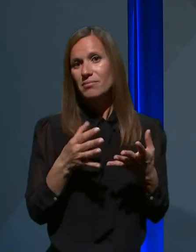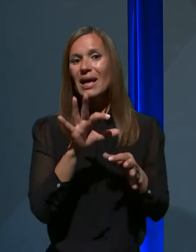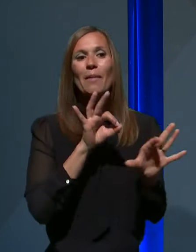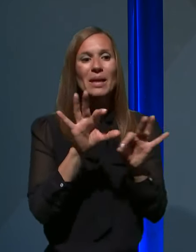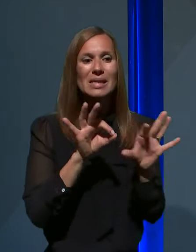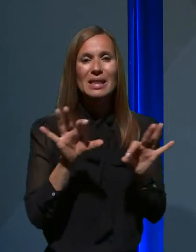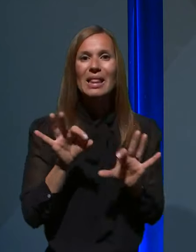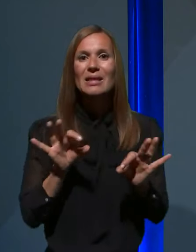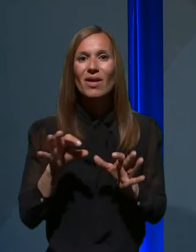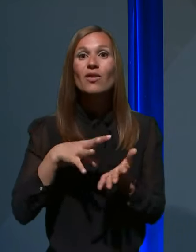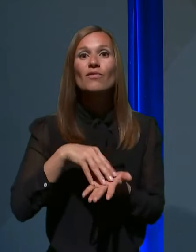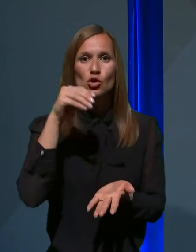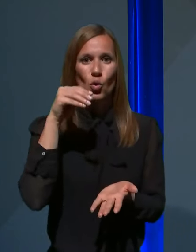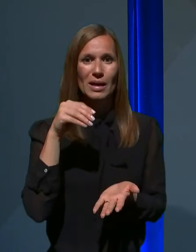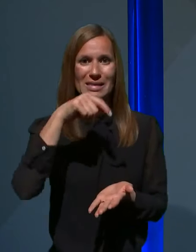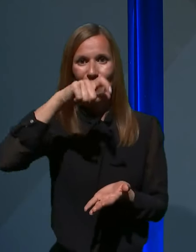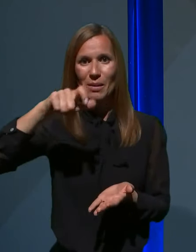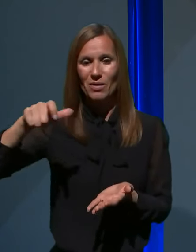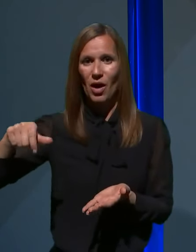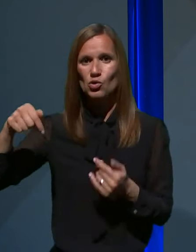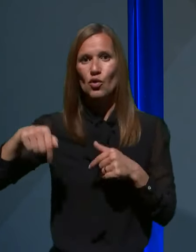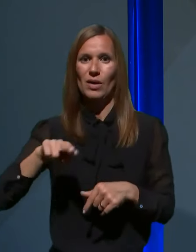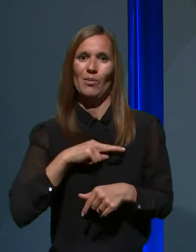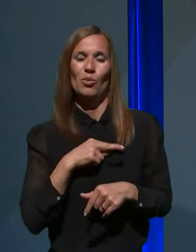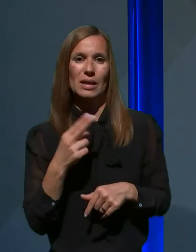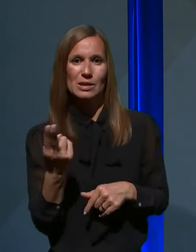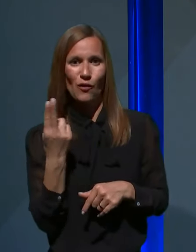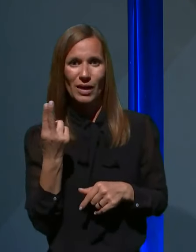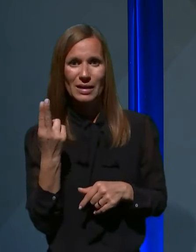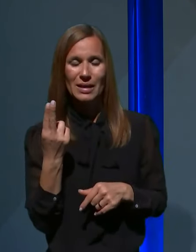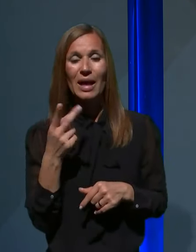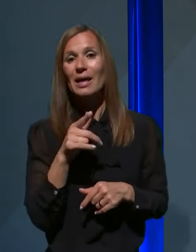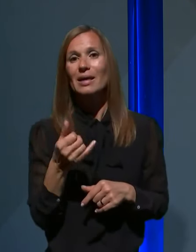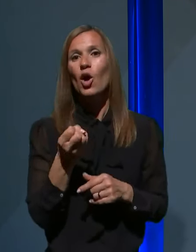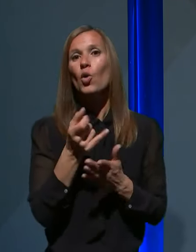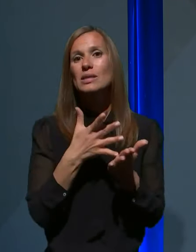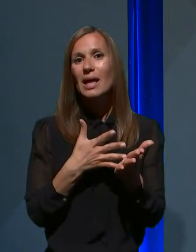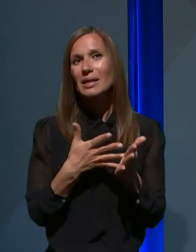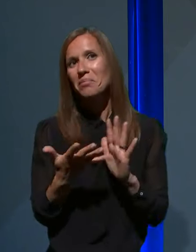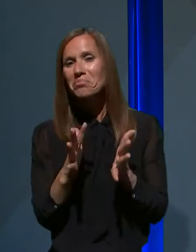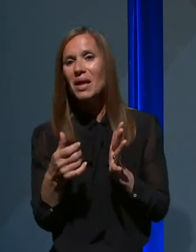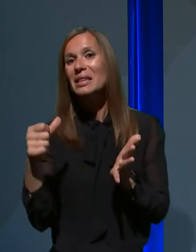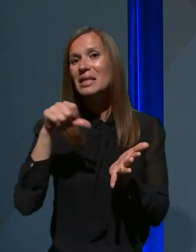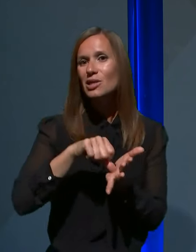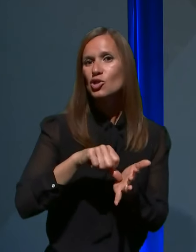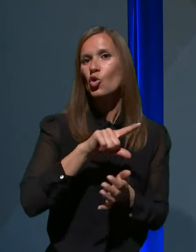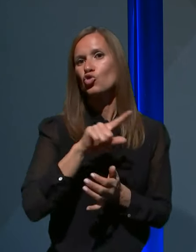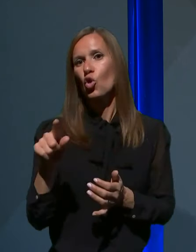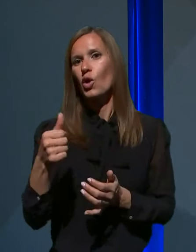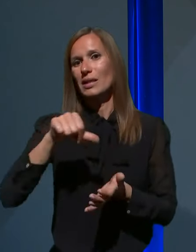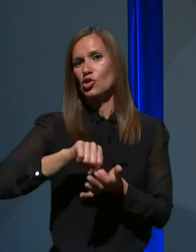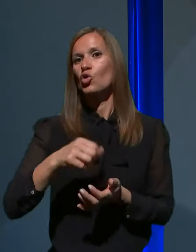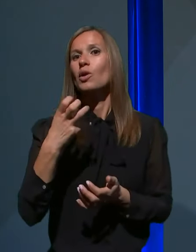vzorec prebivalcev Republike Slovenije, ki je ocenjen na nekje tisoč do tisoč petsto ljudi,